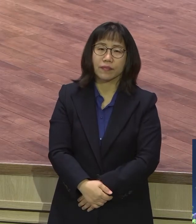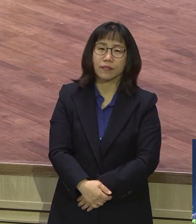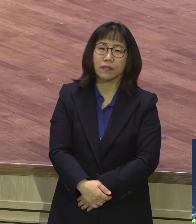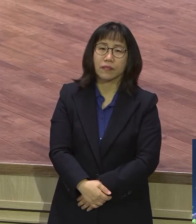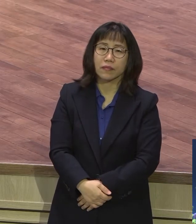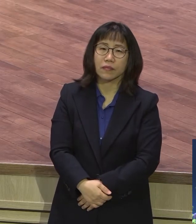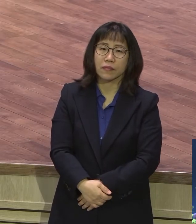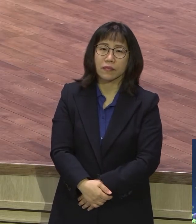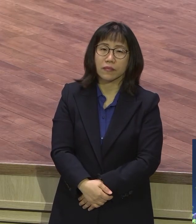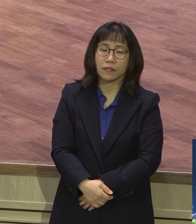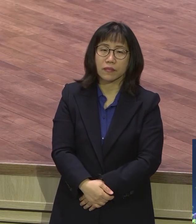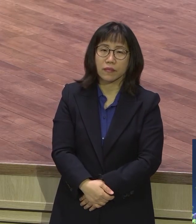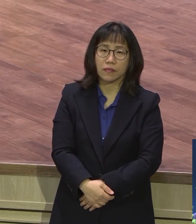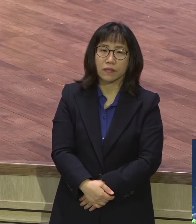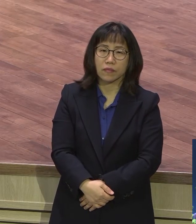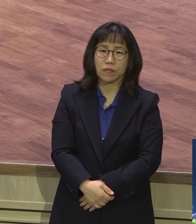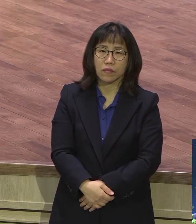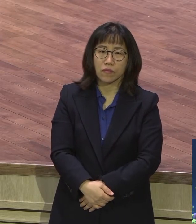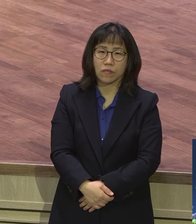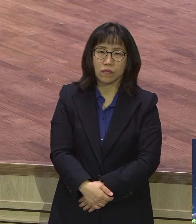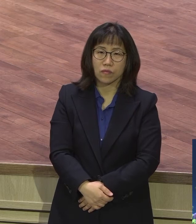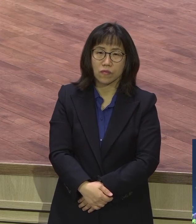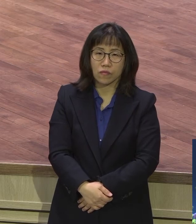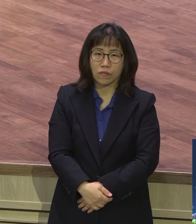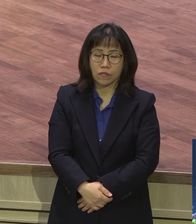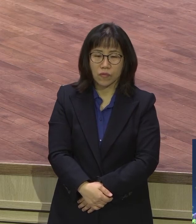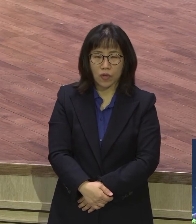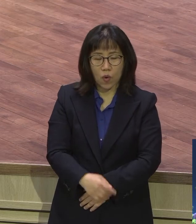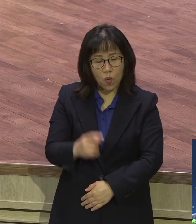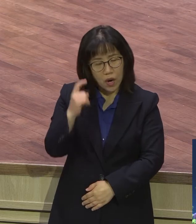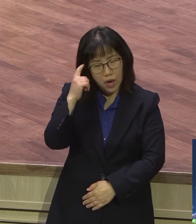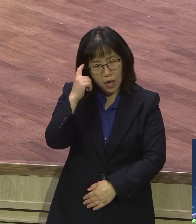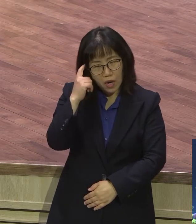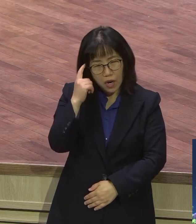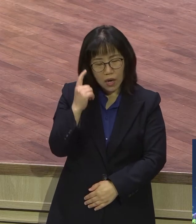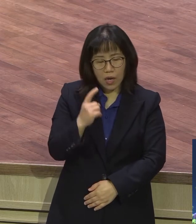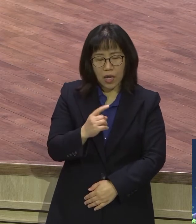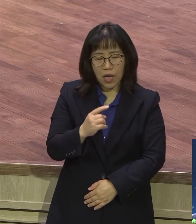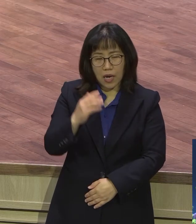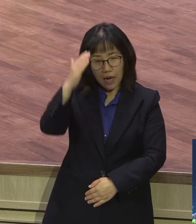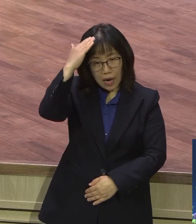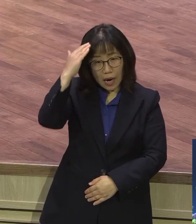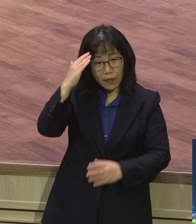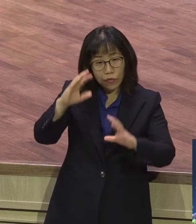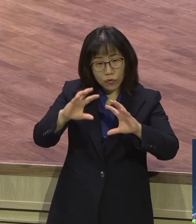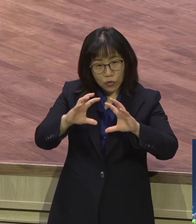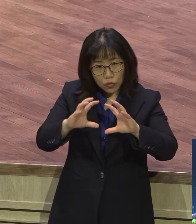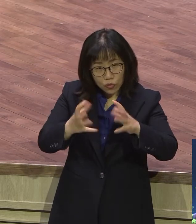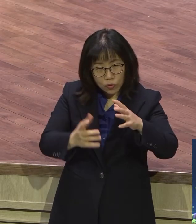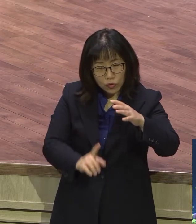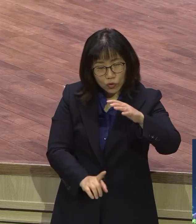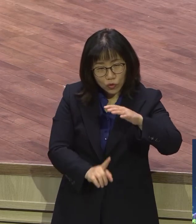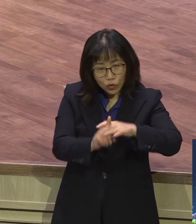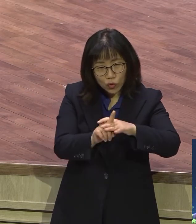유일하게 복음 가진 나라예요 저는 매일 요즘 기도한 게 뭐냐 하나님 코로나